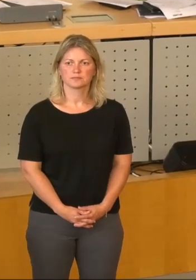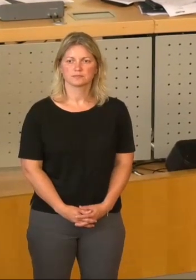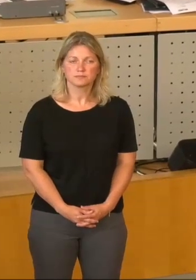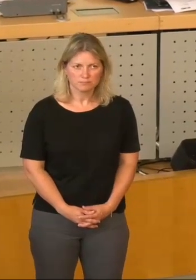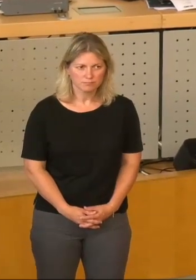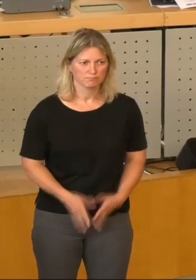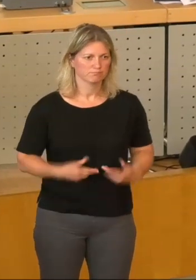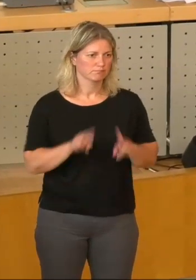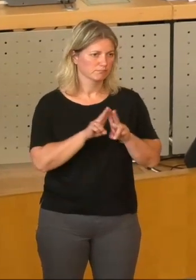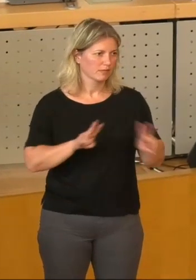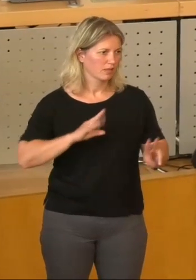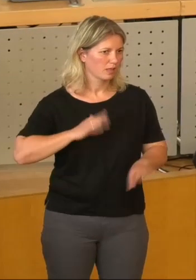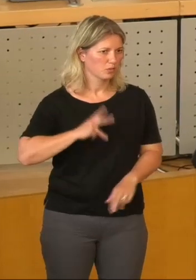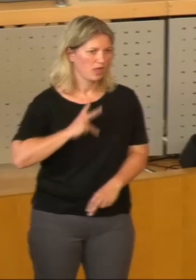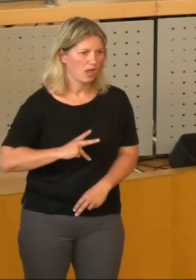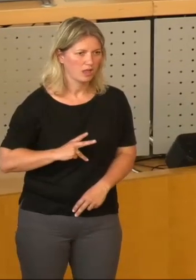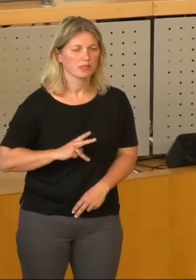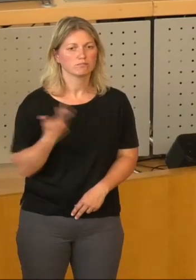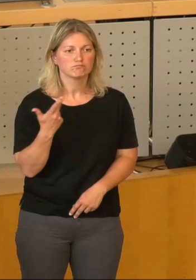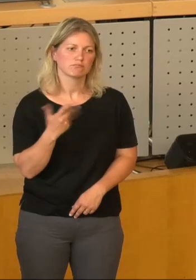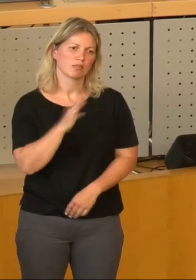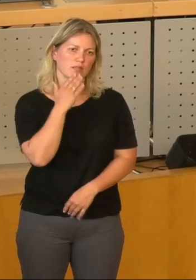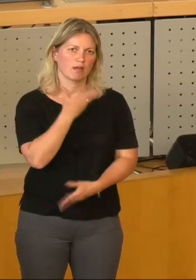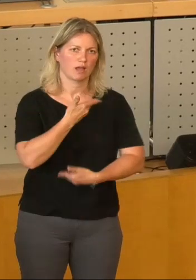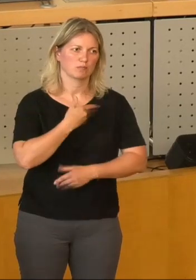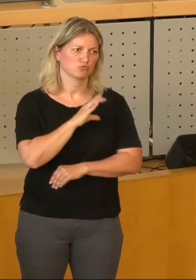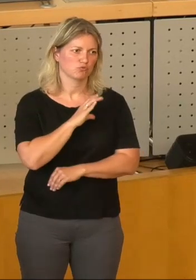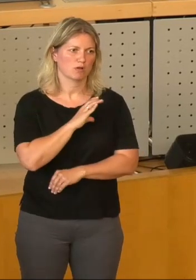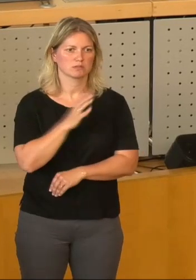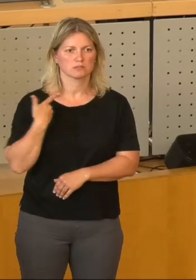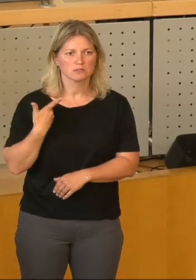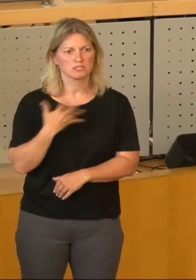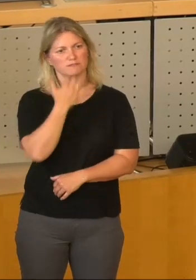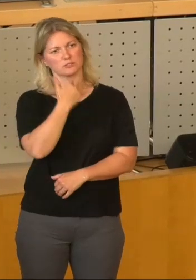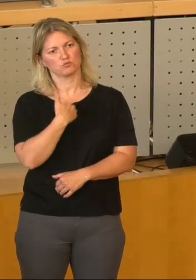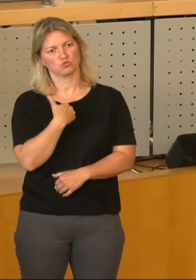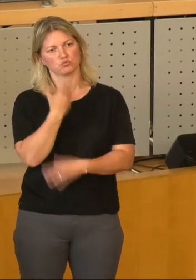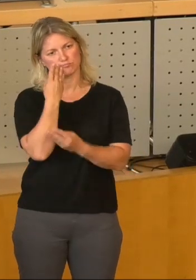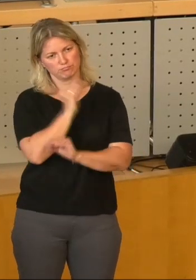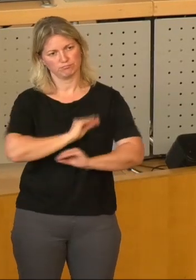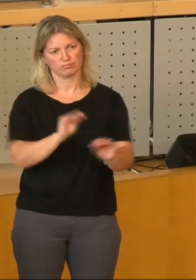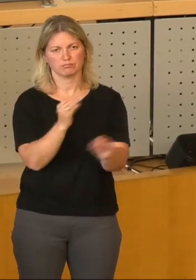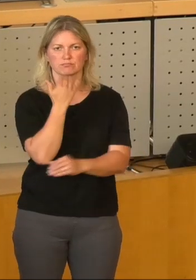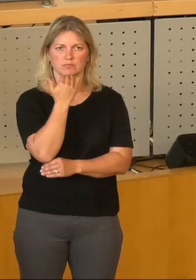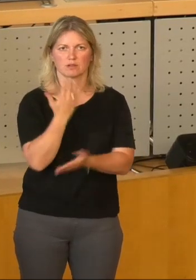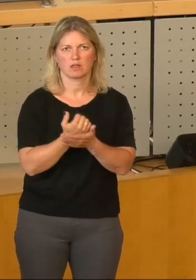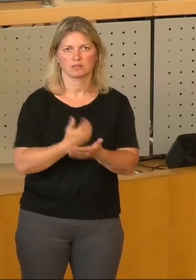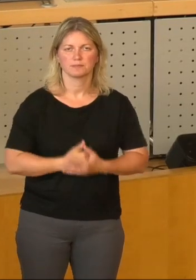Sehr geehrte Damen und Herren, vielen Dank für die Möglichkeit, mein Anliegen hier bei Ihnen im Stadtrat vorzutragen.